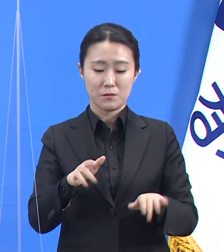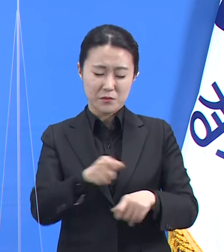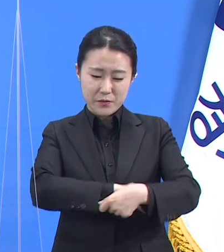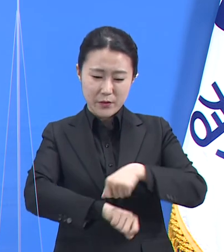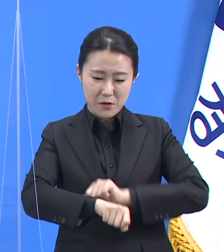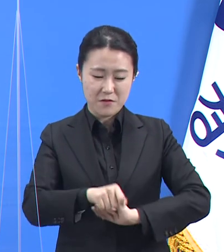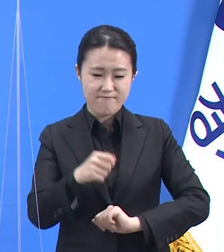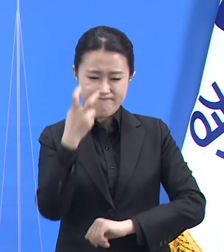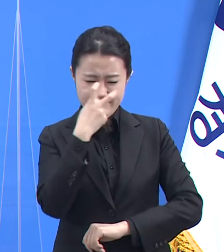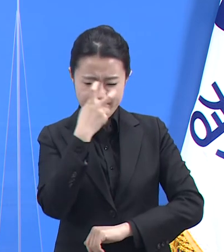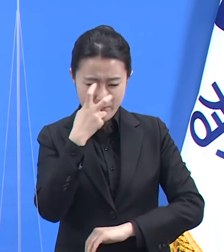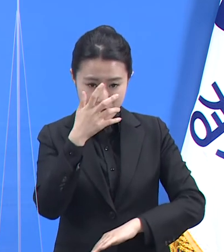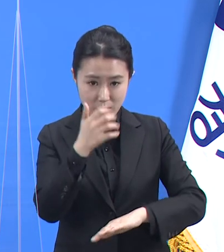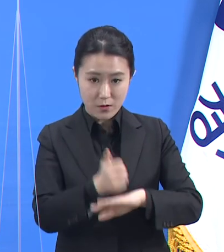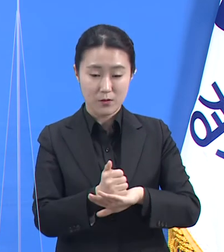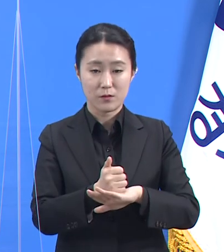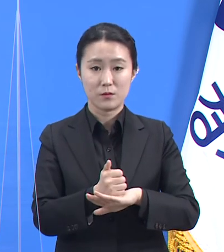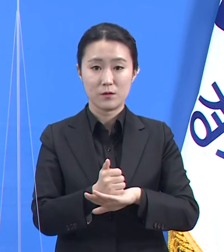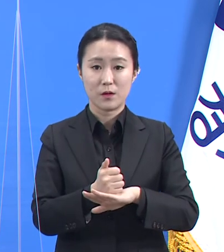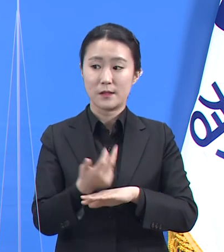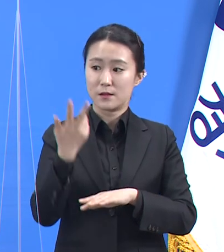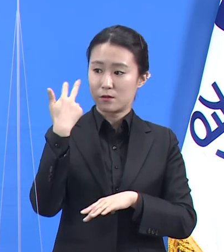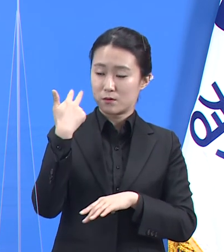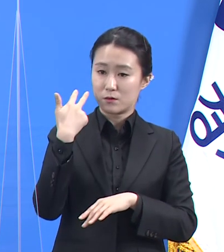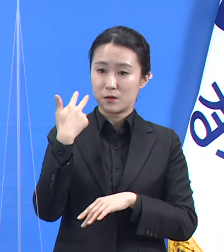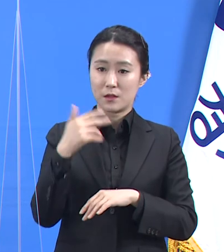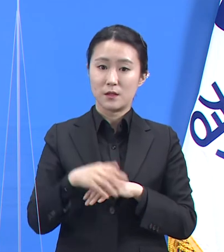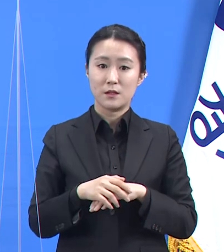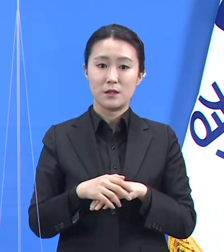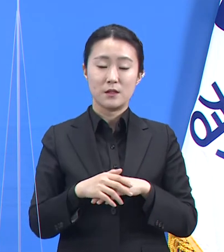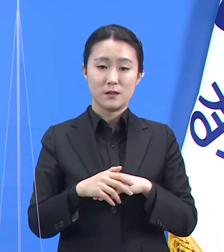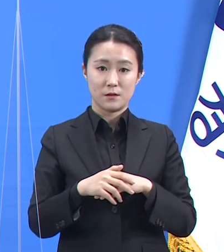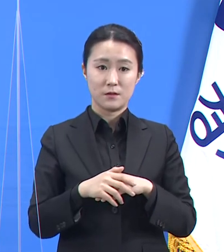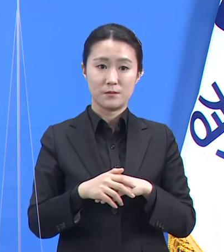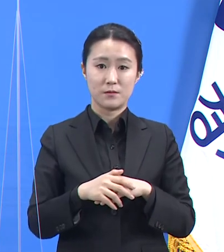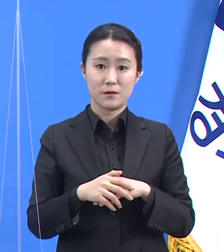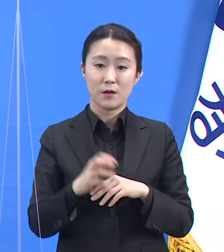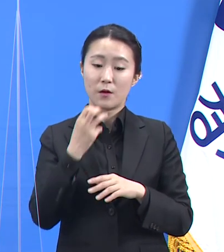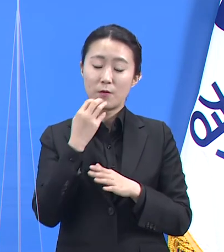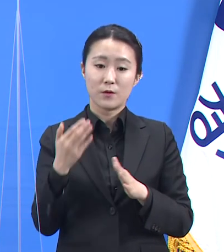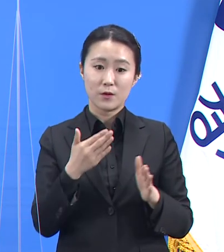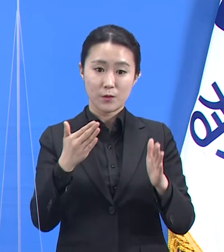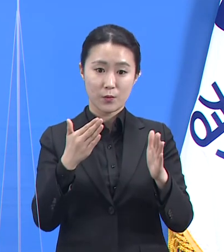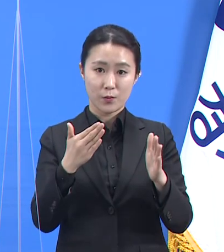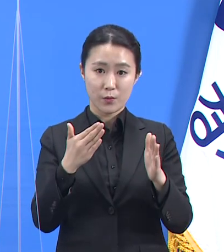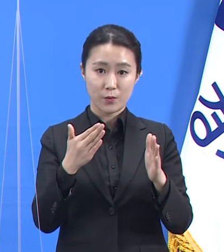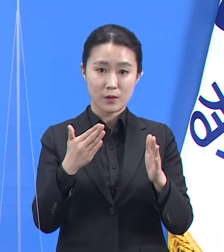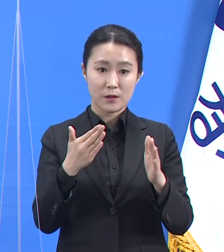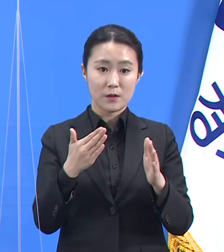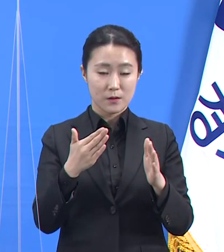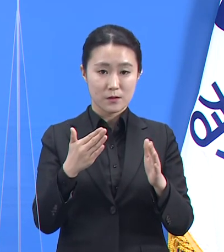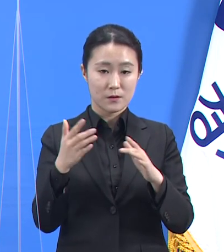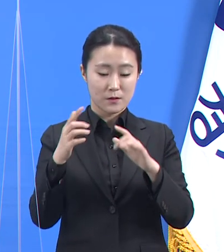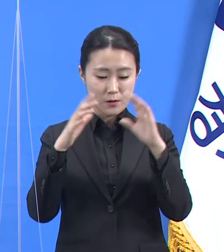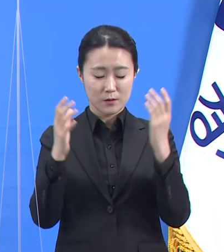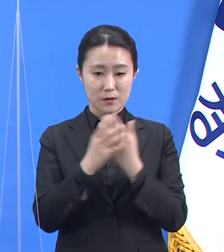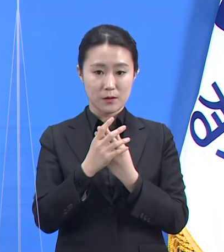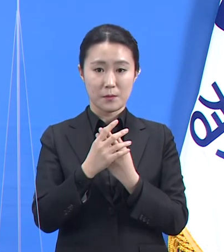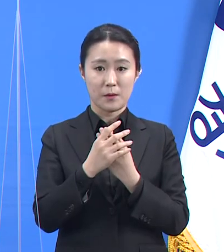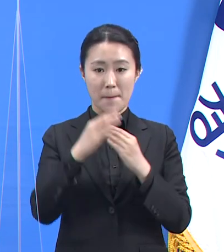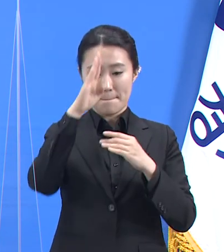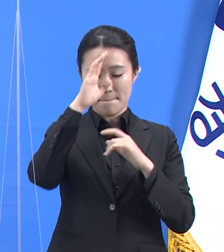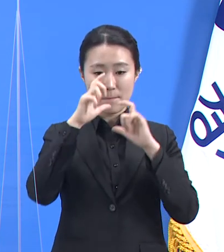일평균 24.3명까지 감소했습니다. 그리고 지난주 도내 확진자 대비 비율은 16.0%까지